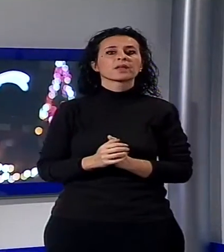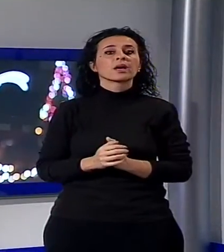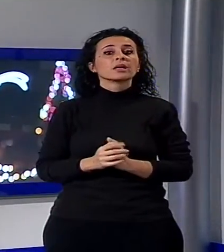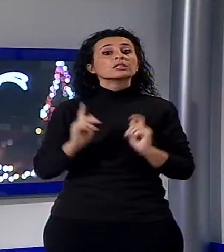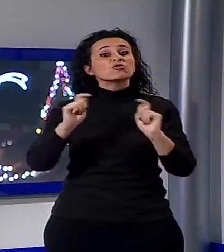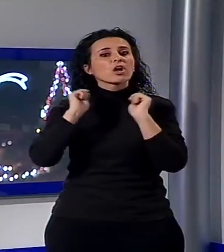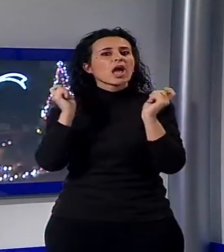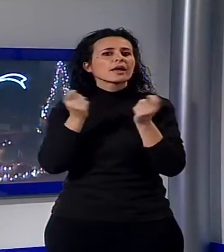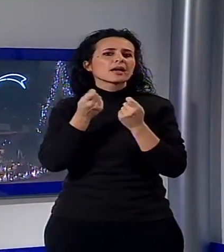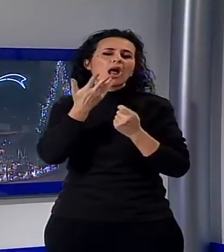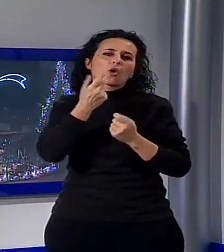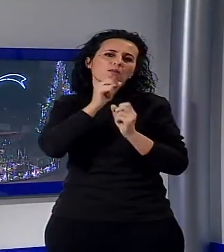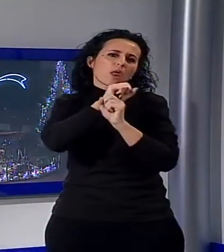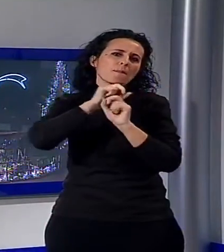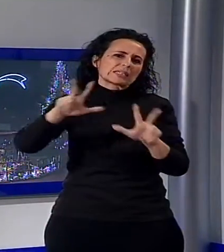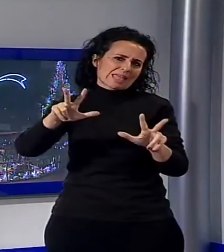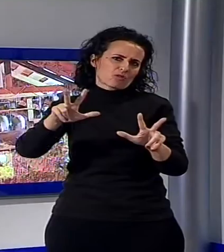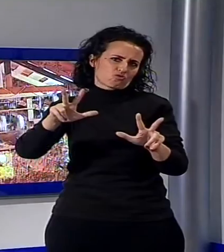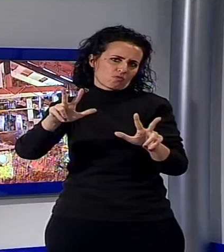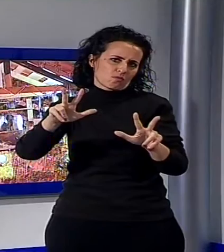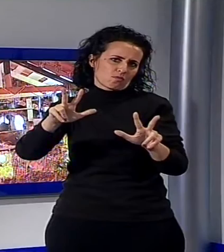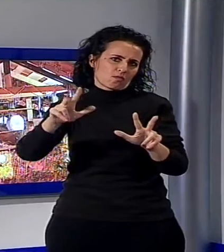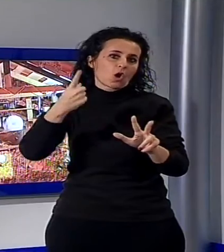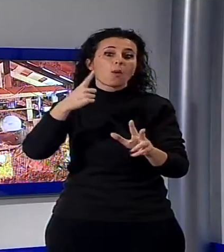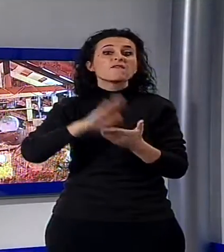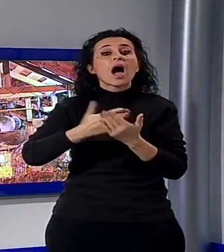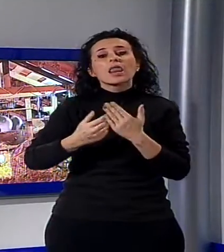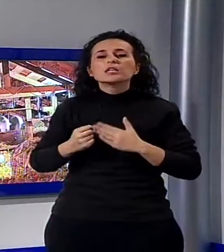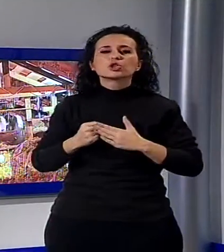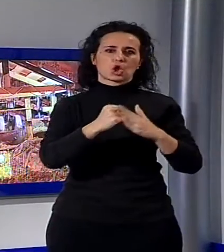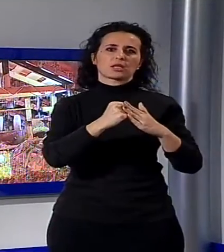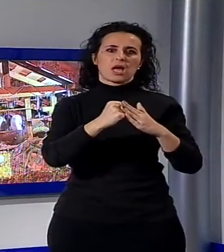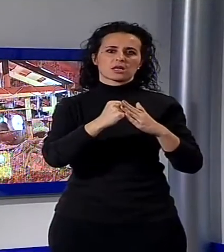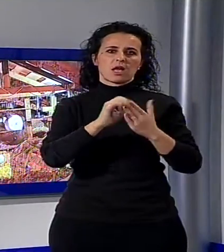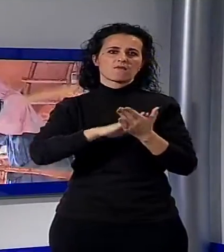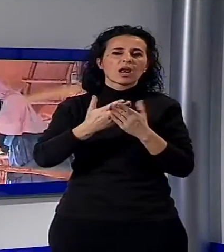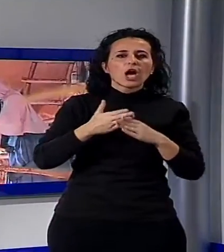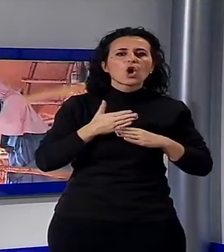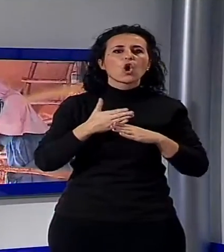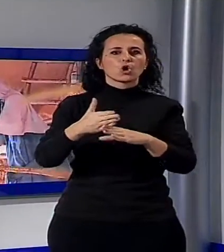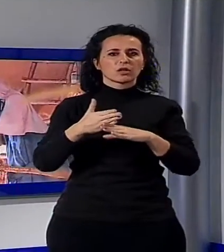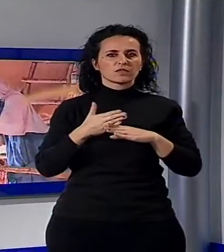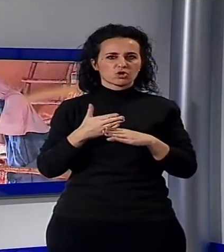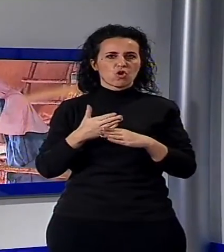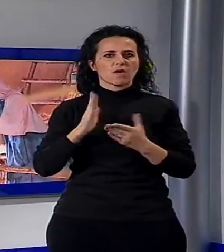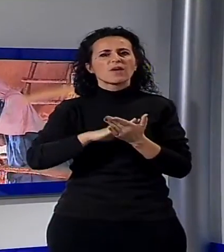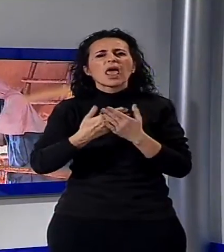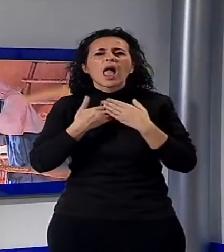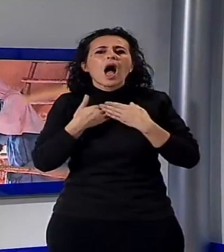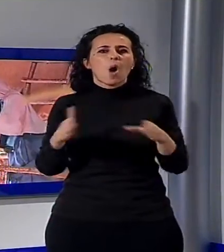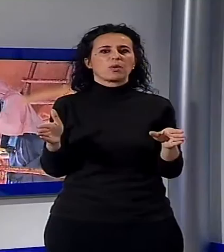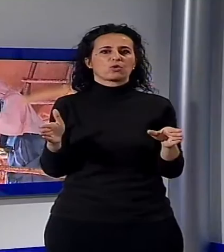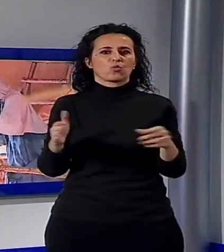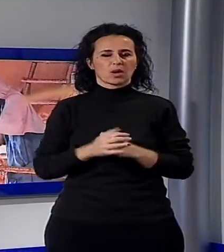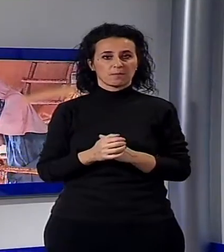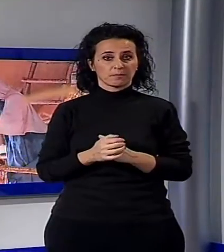lanciato un messaggio del presepe come solidarietà, come condivisione, come apertura. Oggi siamo